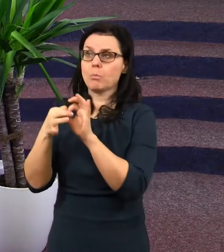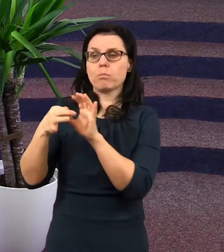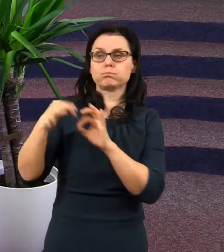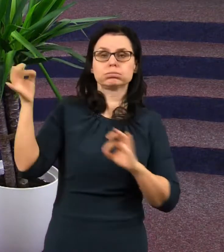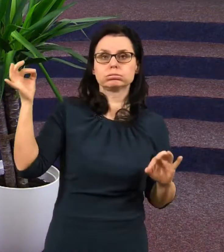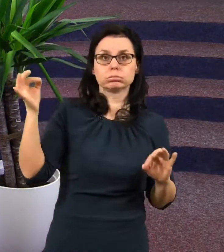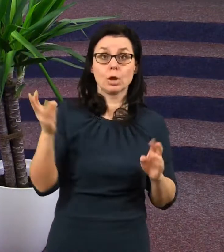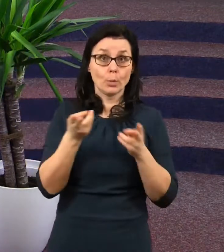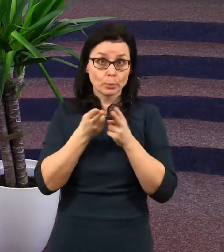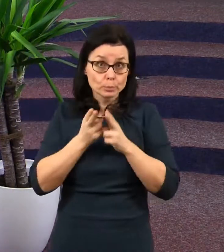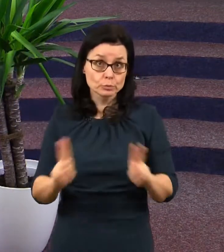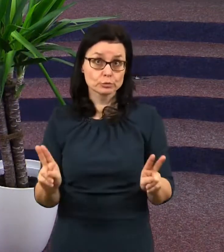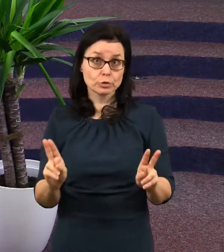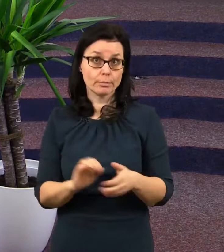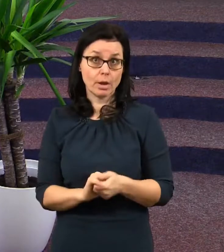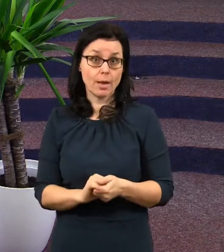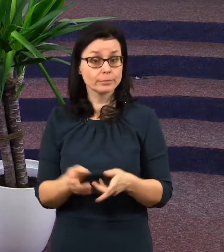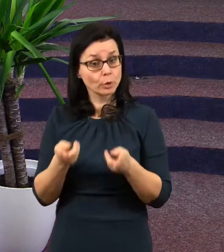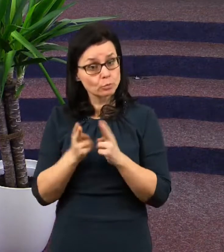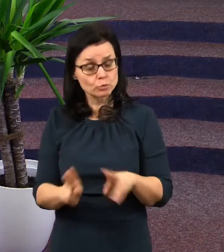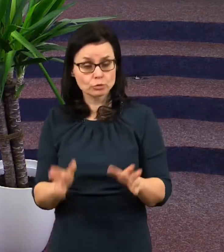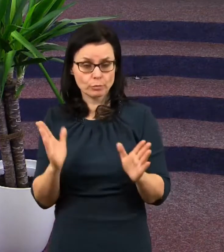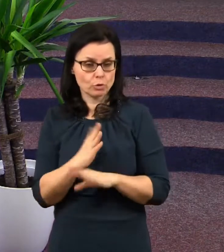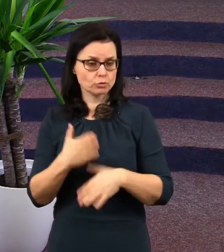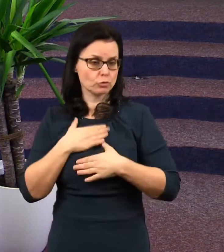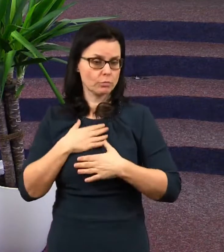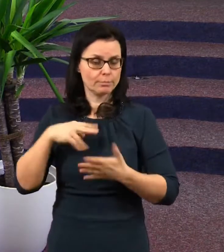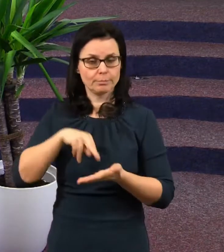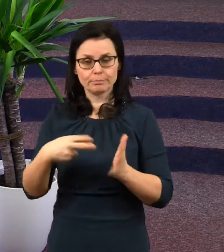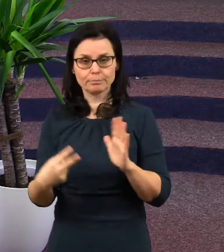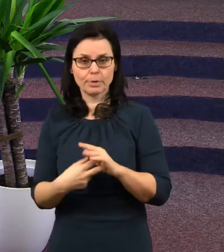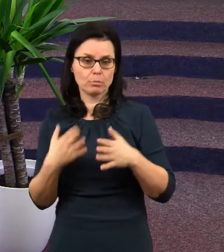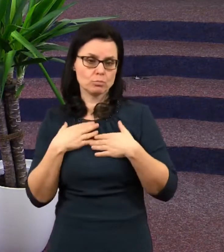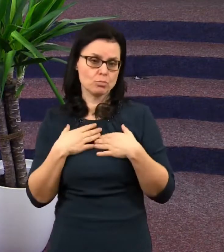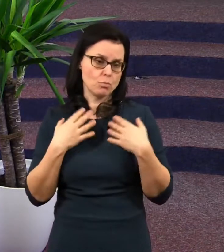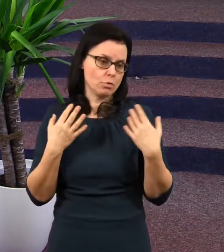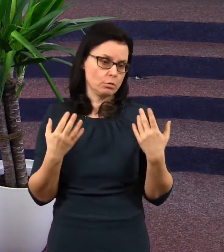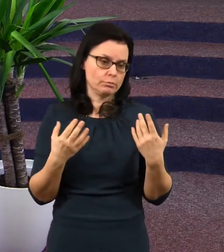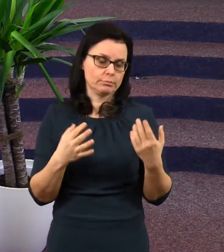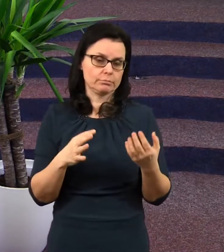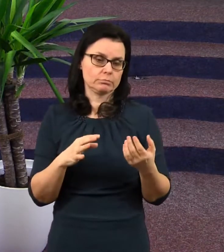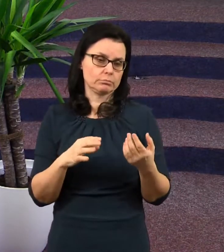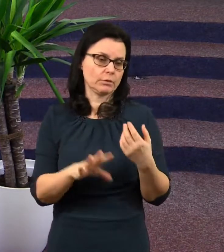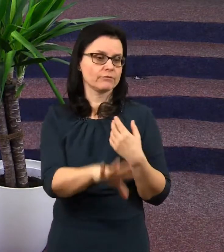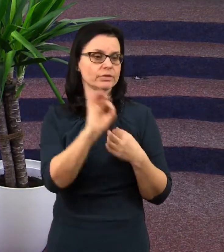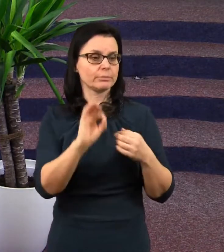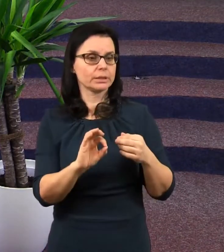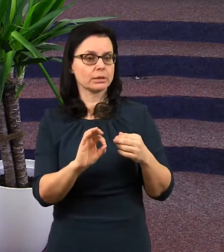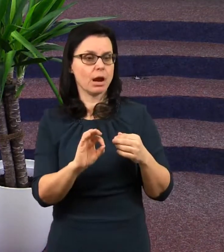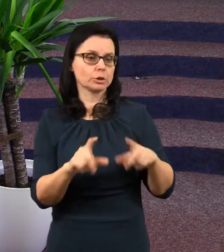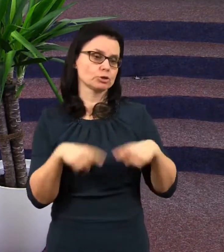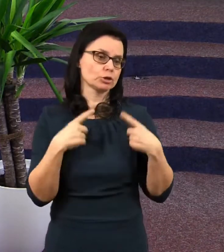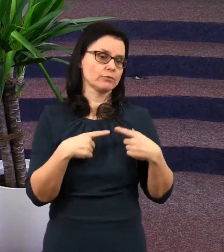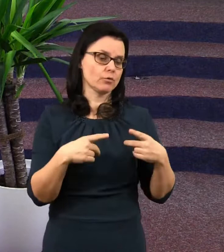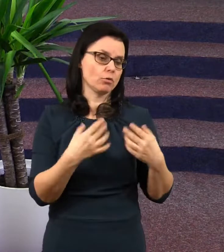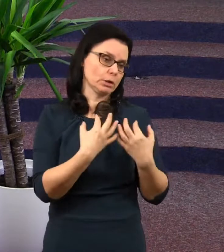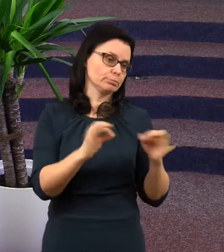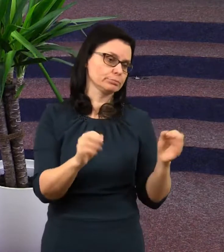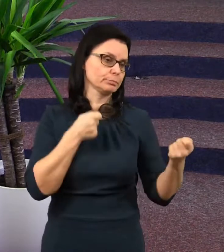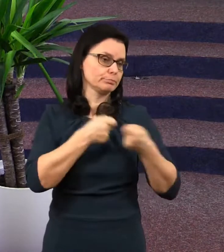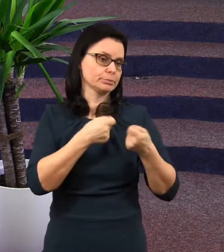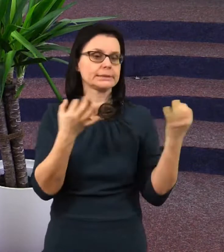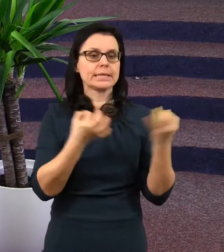celý svůj život věcem tohoto světa, ale nemůžeme